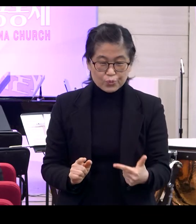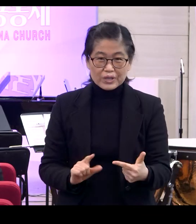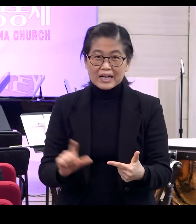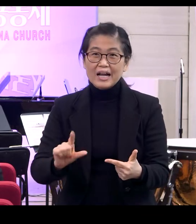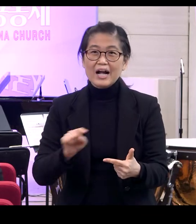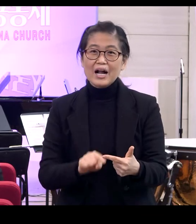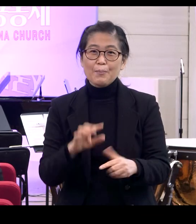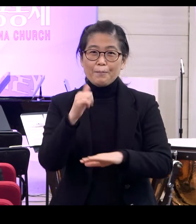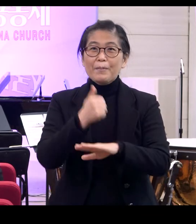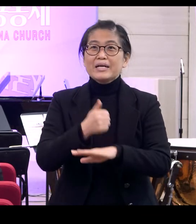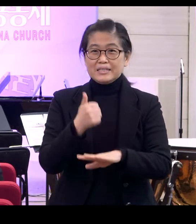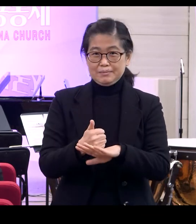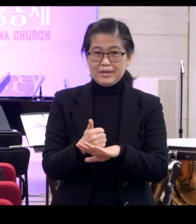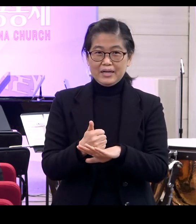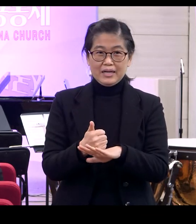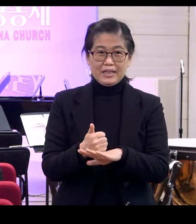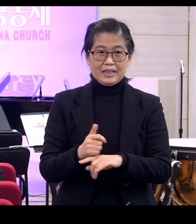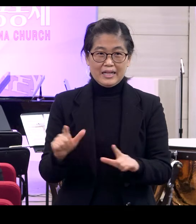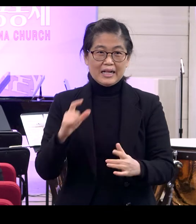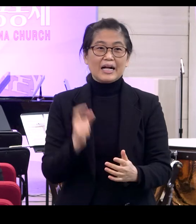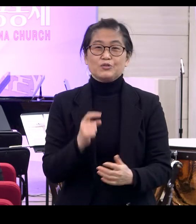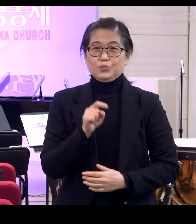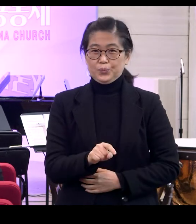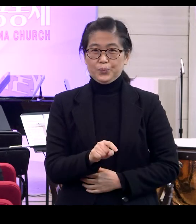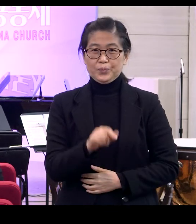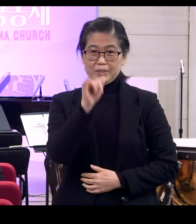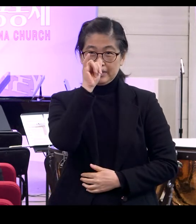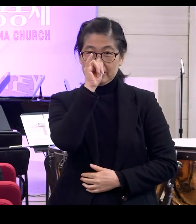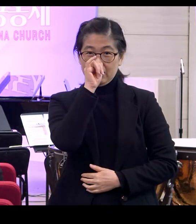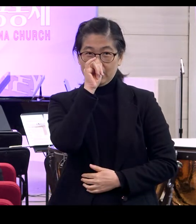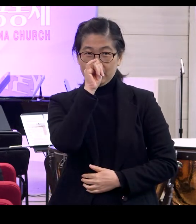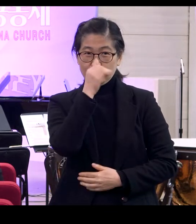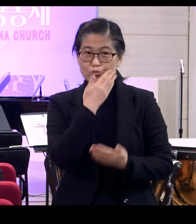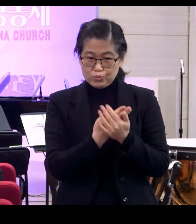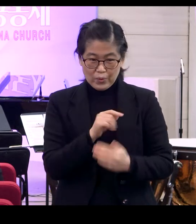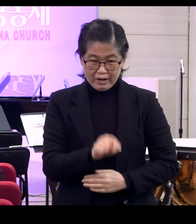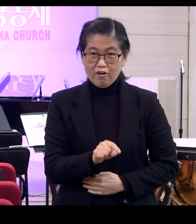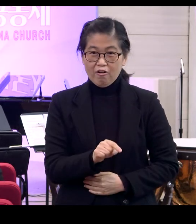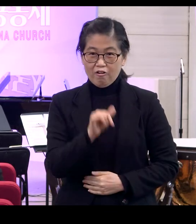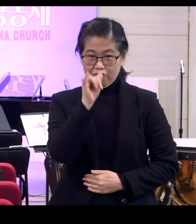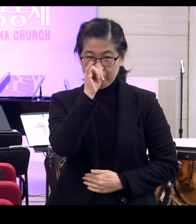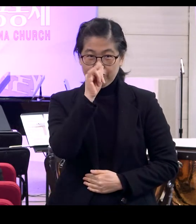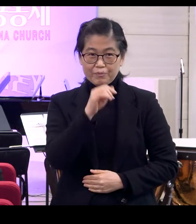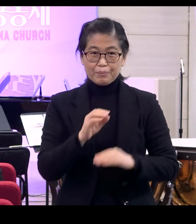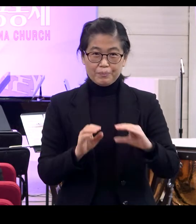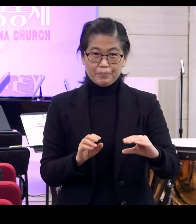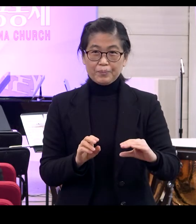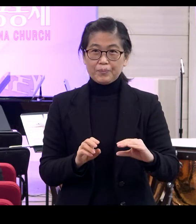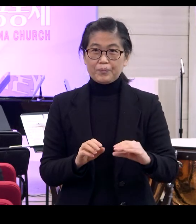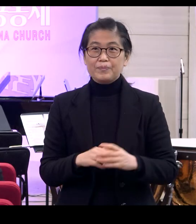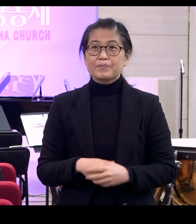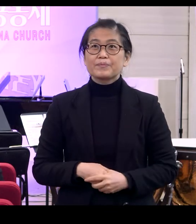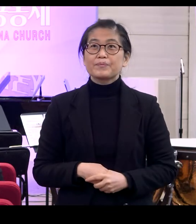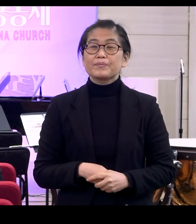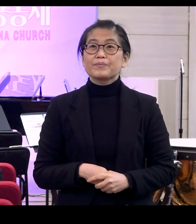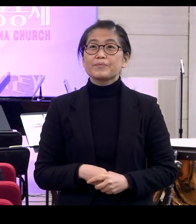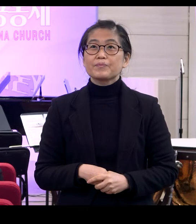가장 마지막에 그 강조점이 있는 그 핵심이 있는 바로 미괄식입니다 그렇기 때문에